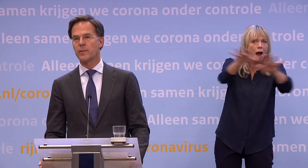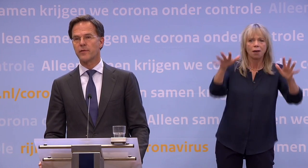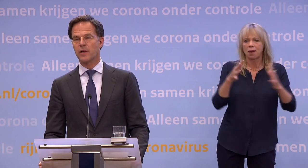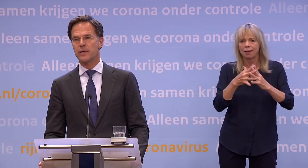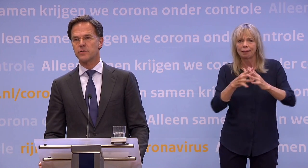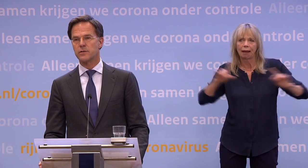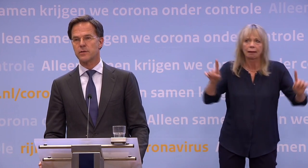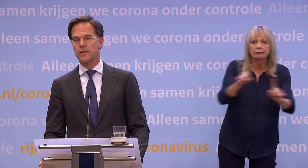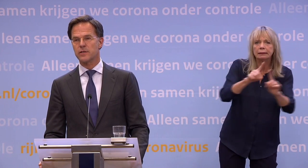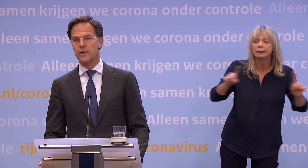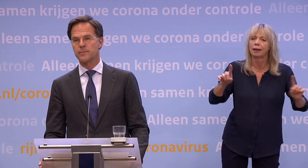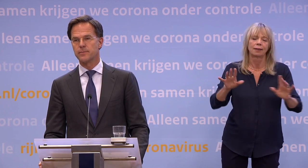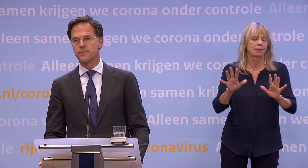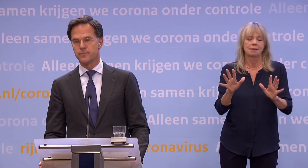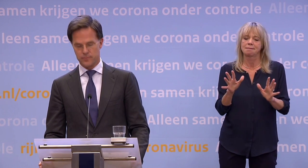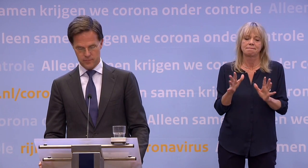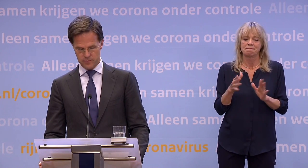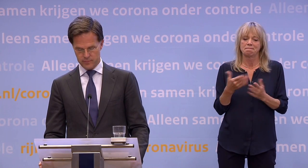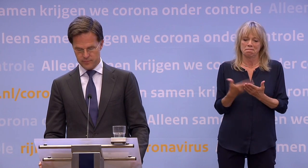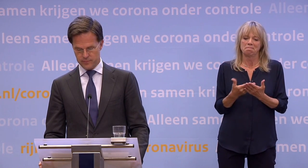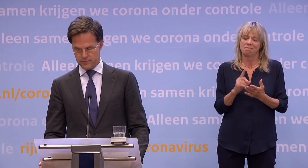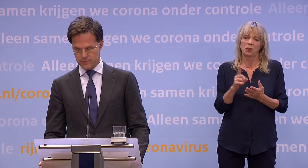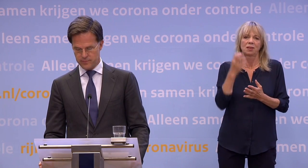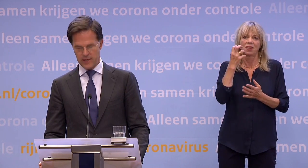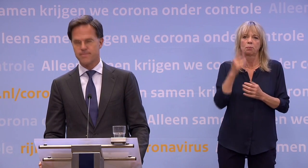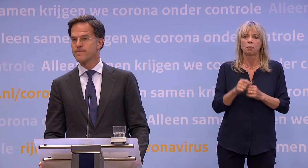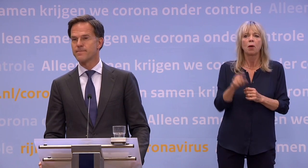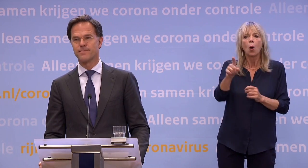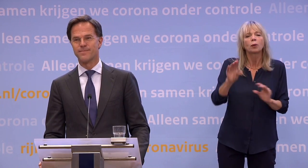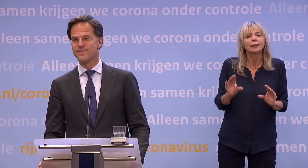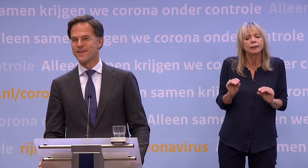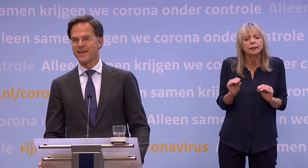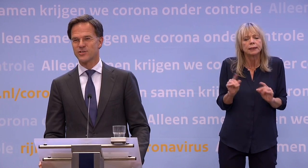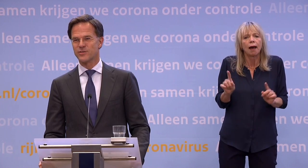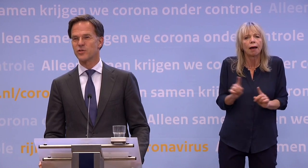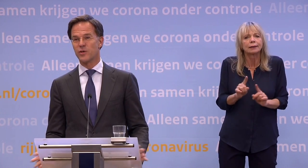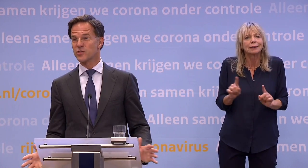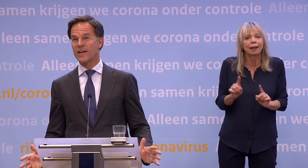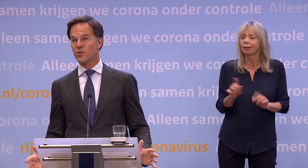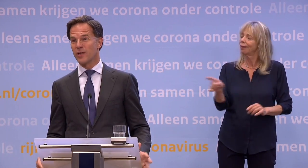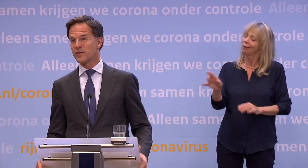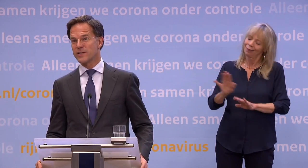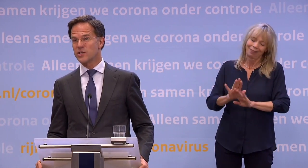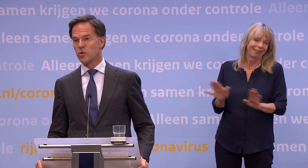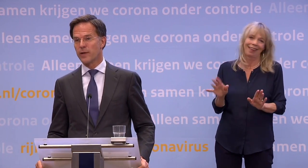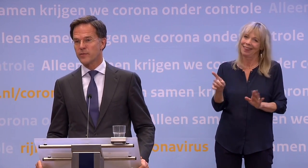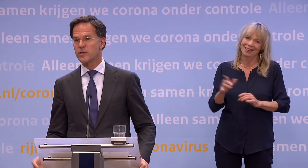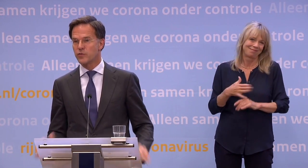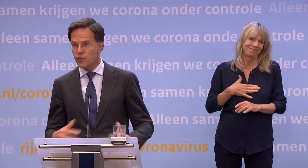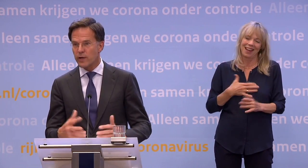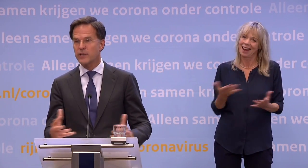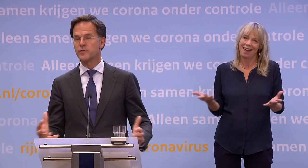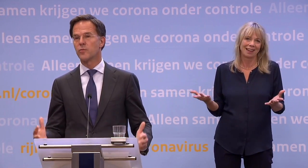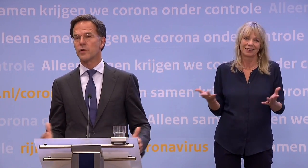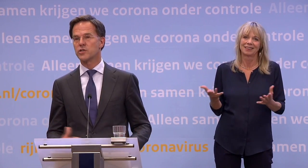dat tot grote problemen heeft geleid eerder dit jaar. Ook niet pianissimo? Nee, helaas. Dus dat zal waarschijnlijk toch een andere traditie gaan opleveren...